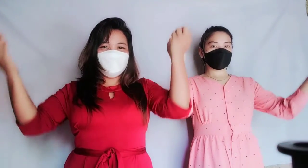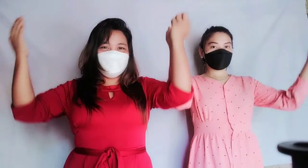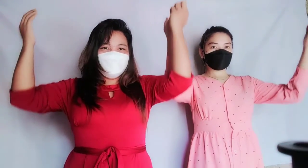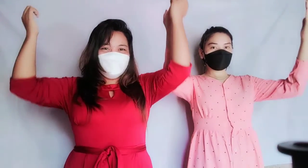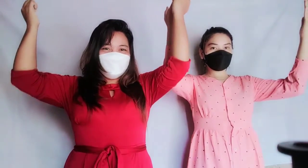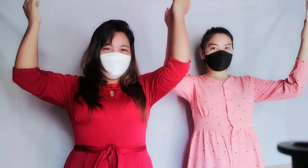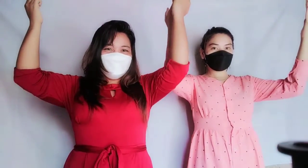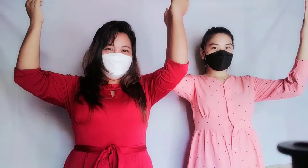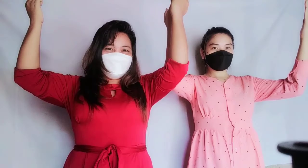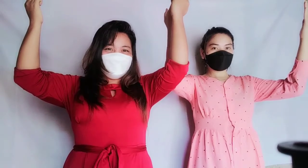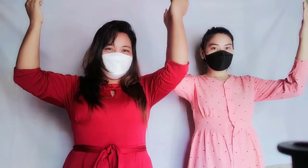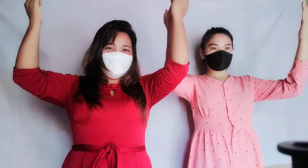Panginoon.